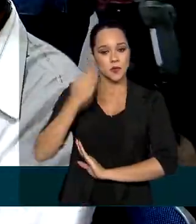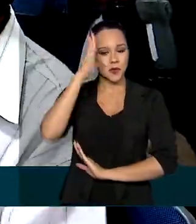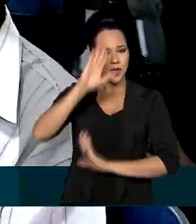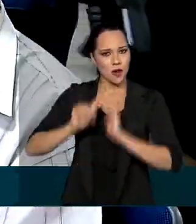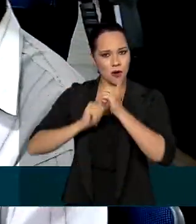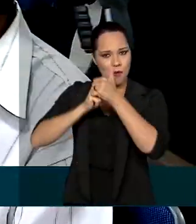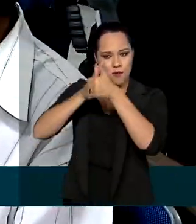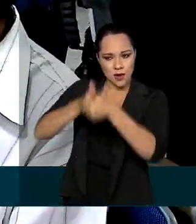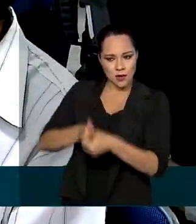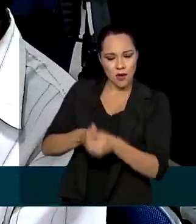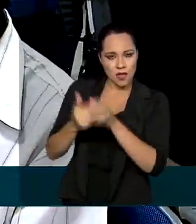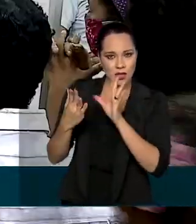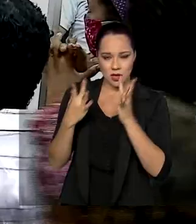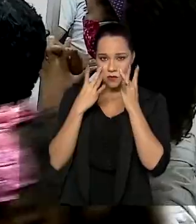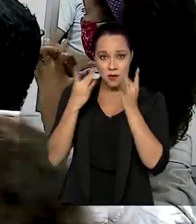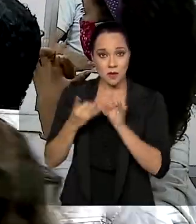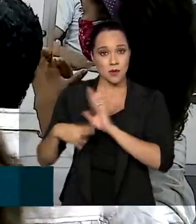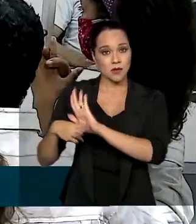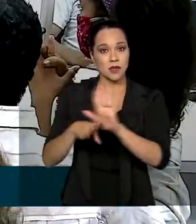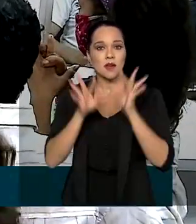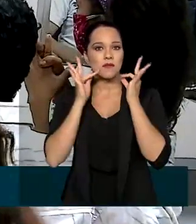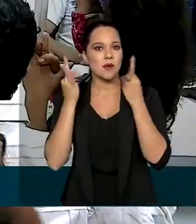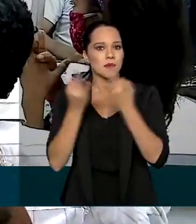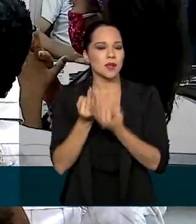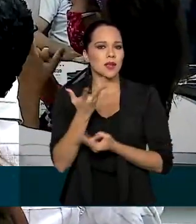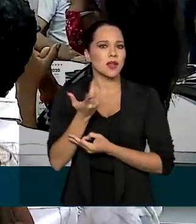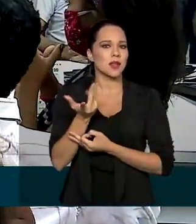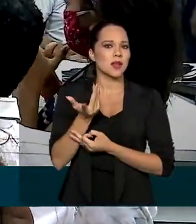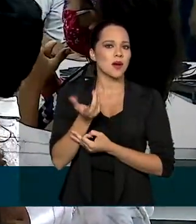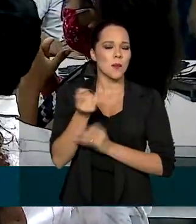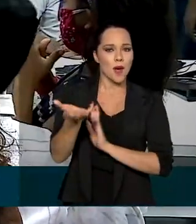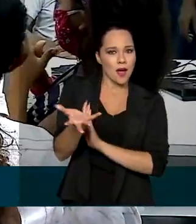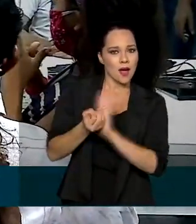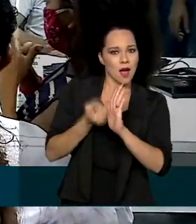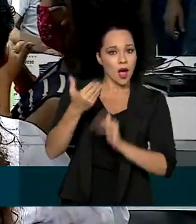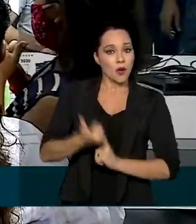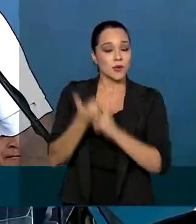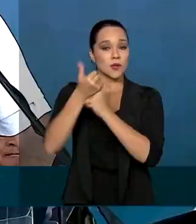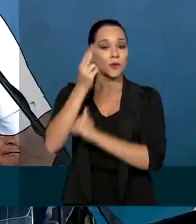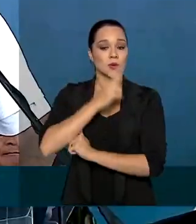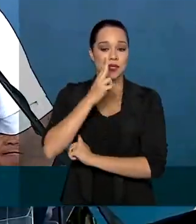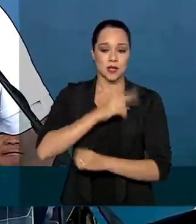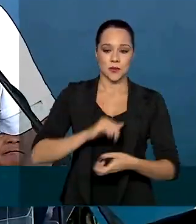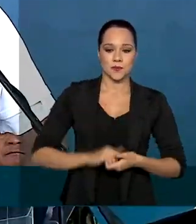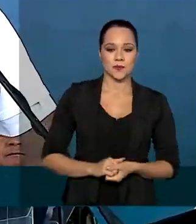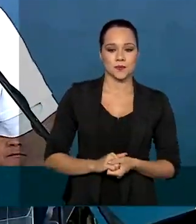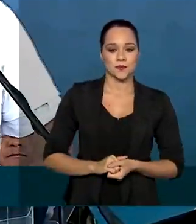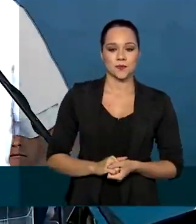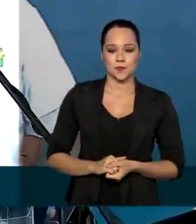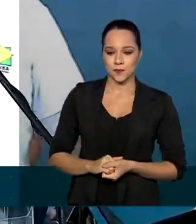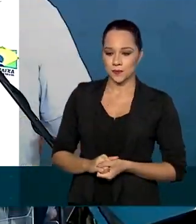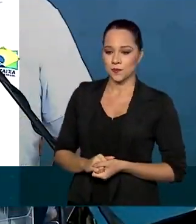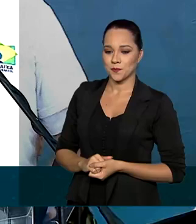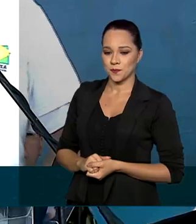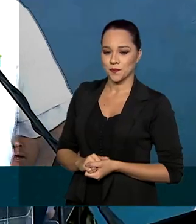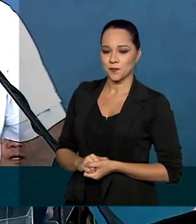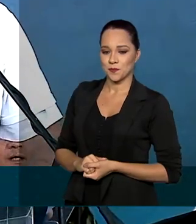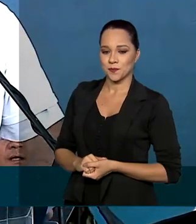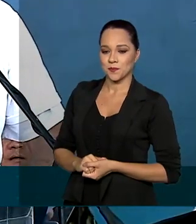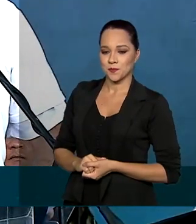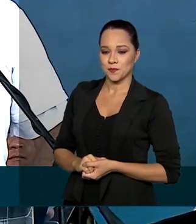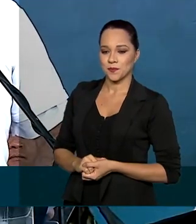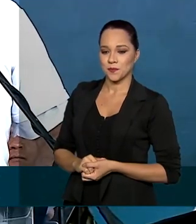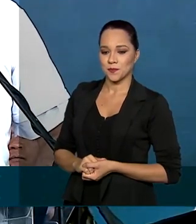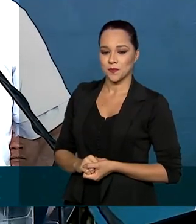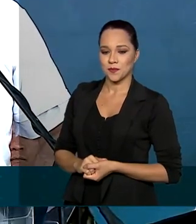atendimento para ajudar uma família que buscava receber o auxílio emergencial. Hoje conheci, pela